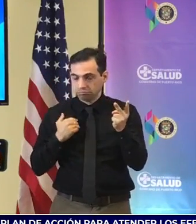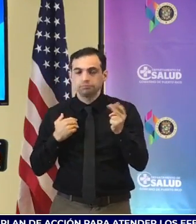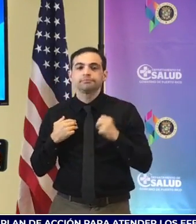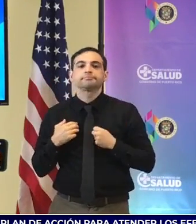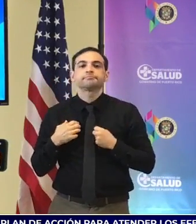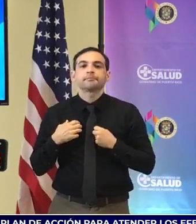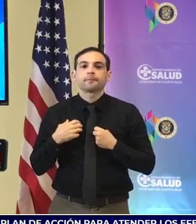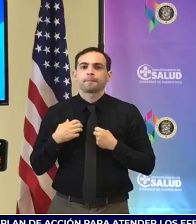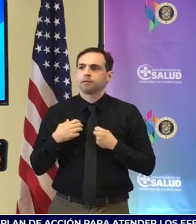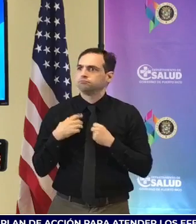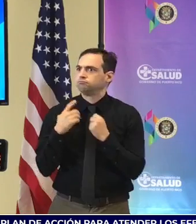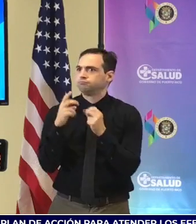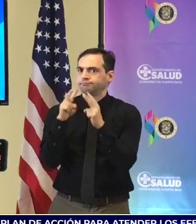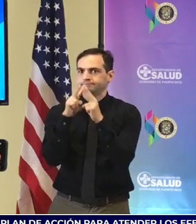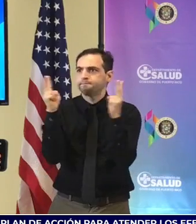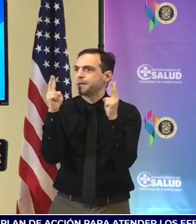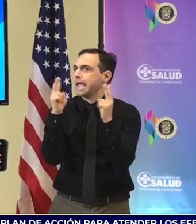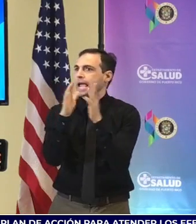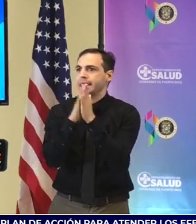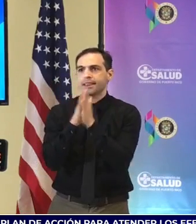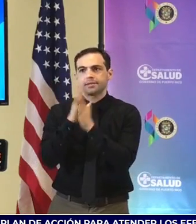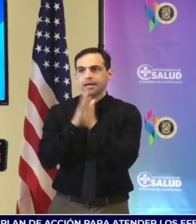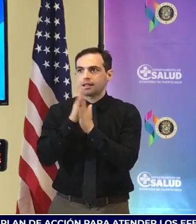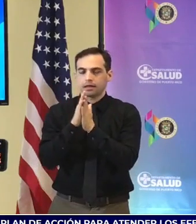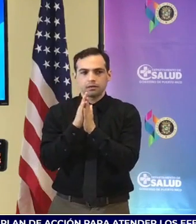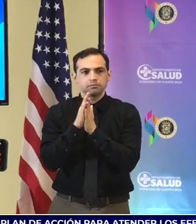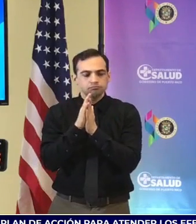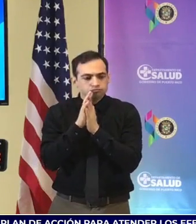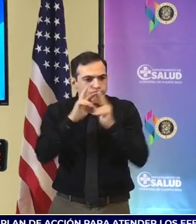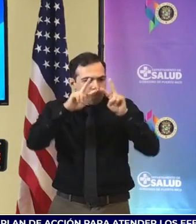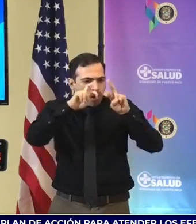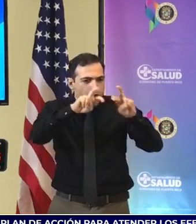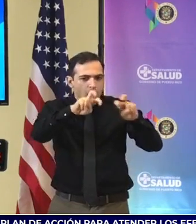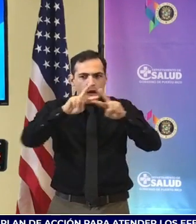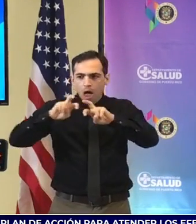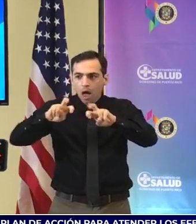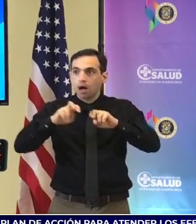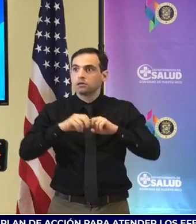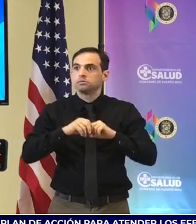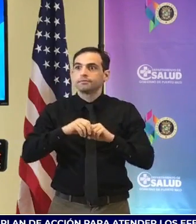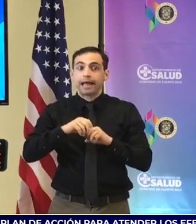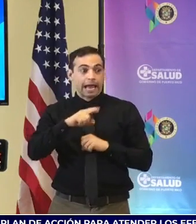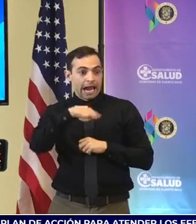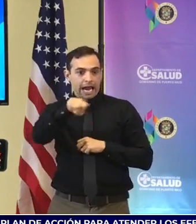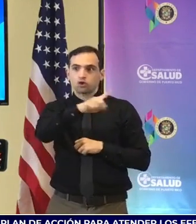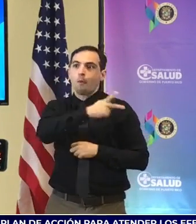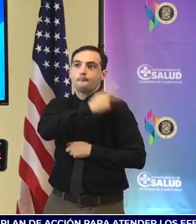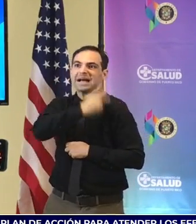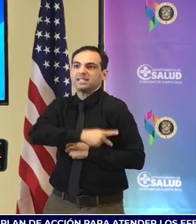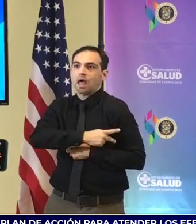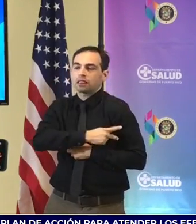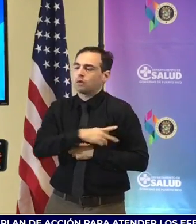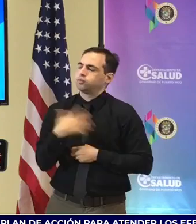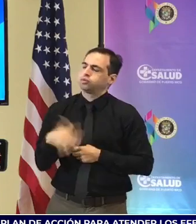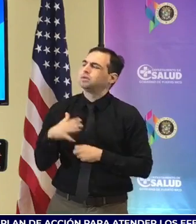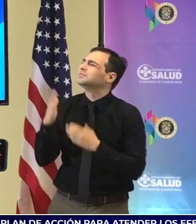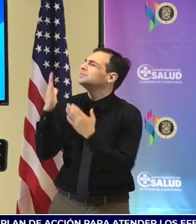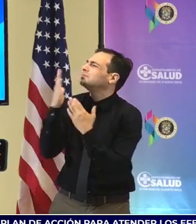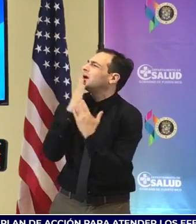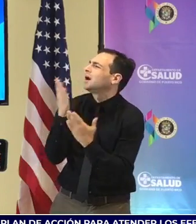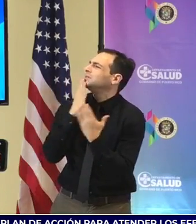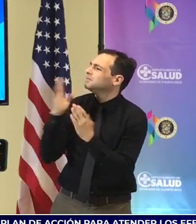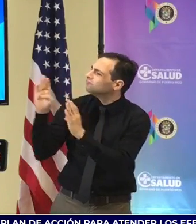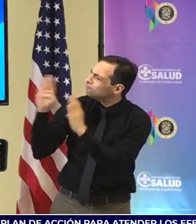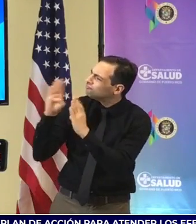Ha sido muy interesante lo que hemos encontrado y cómo los pacientes agradecen el que se han atendido y que